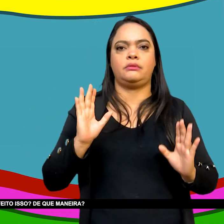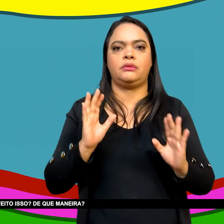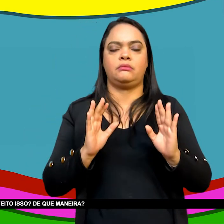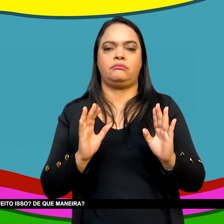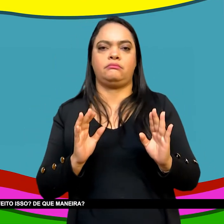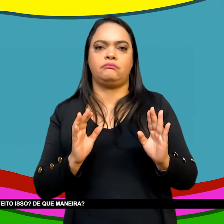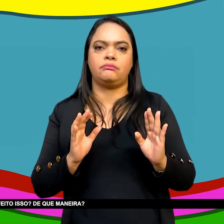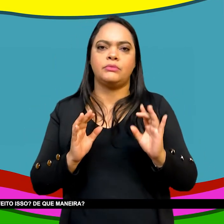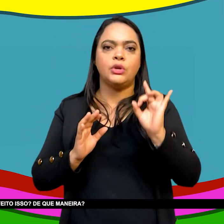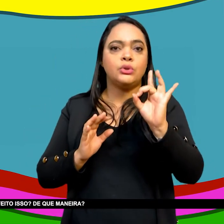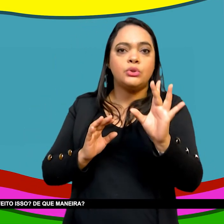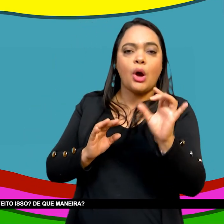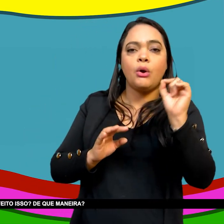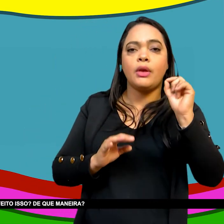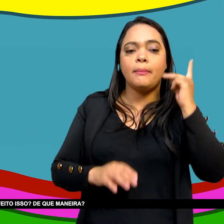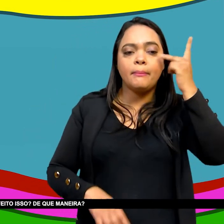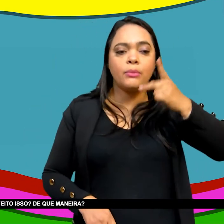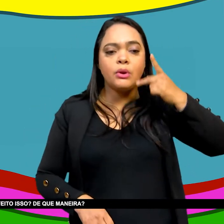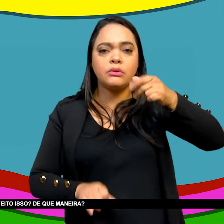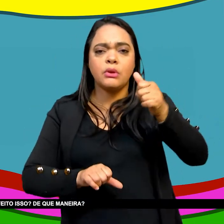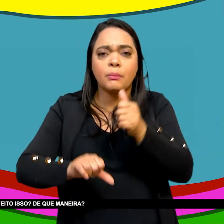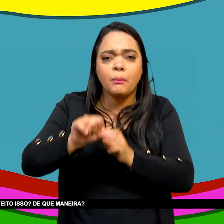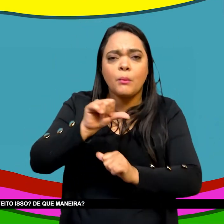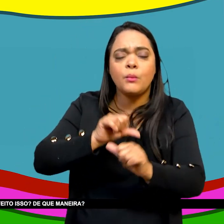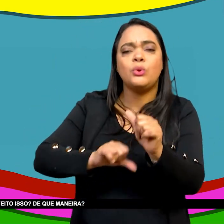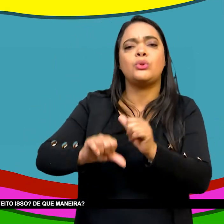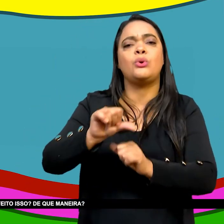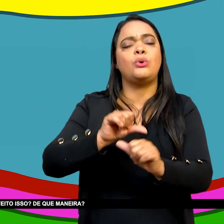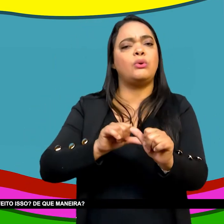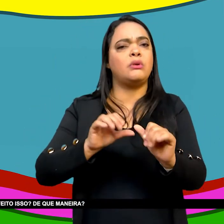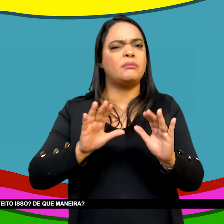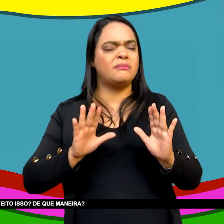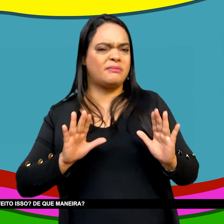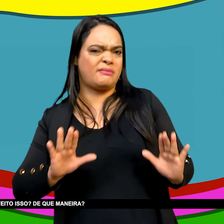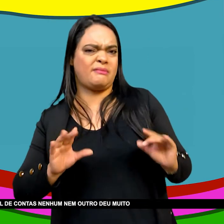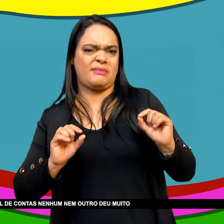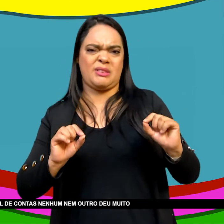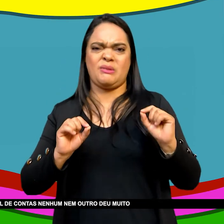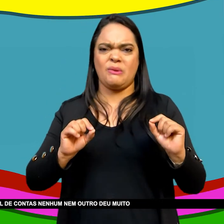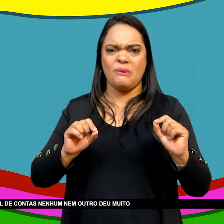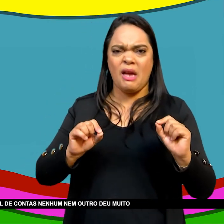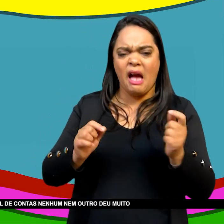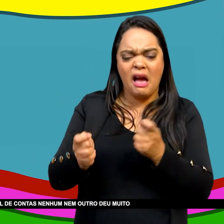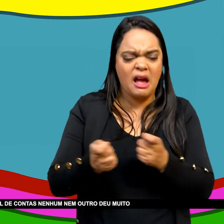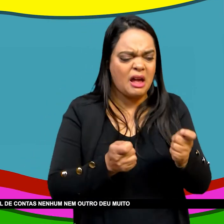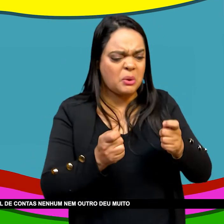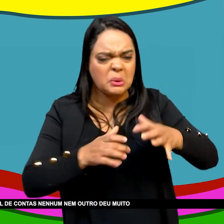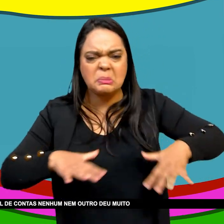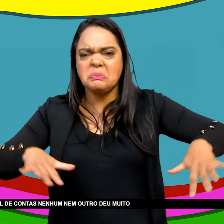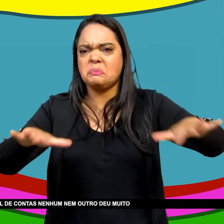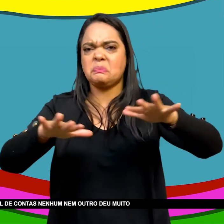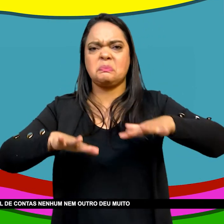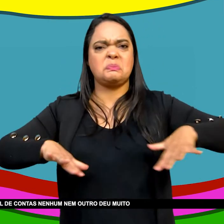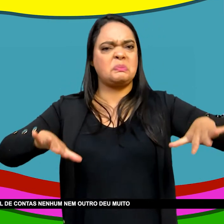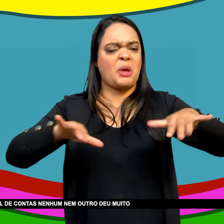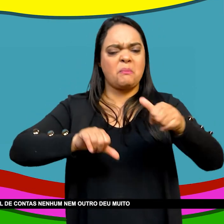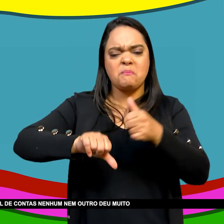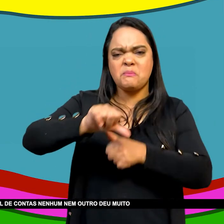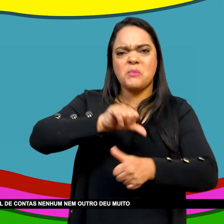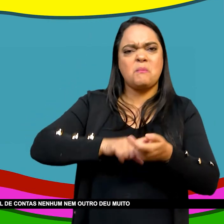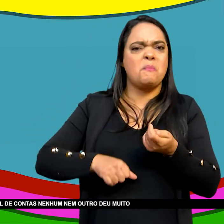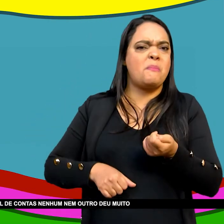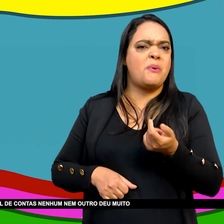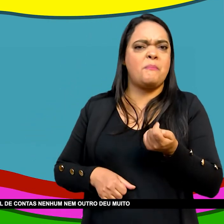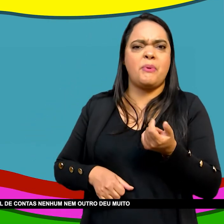oposto Do que foi aqui E como é que foi feito isso? De que maneira? Quais foram os caminhos? os descaminhos?